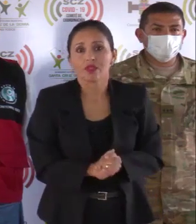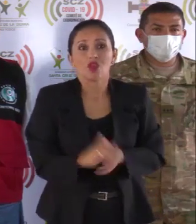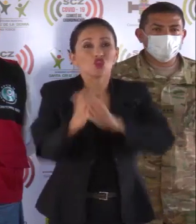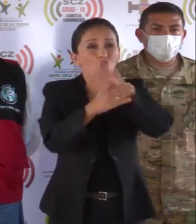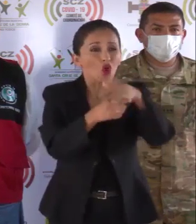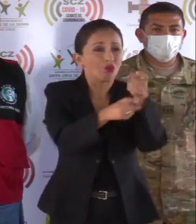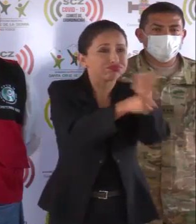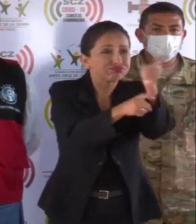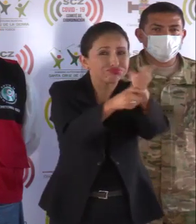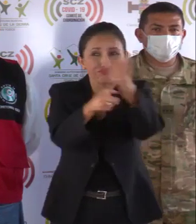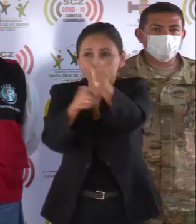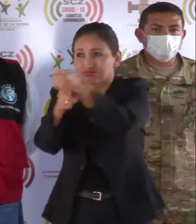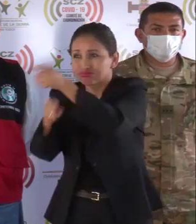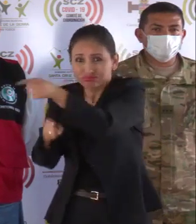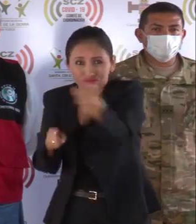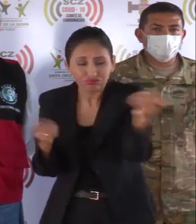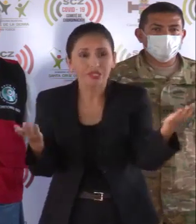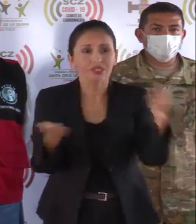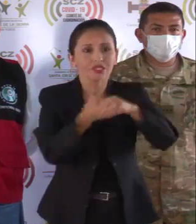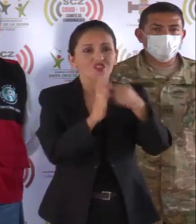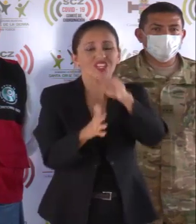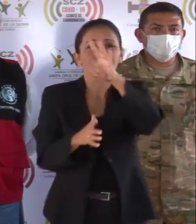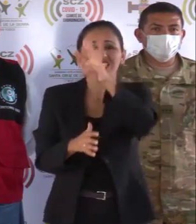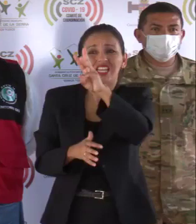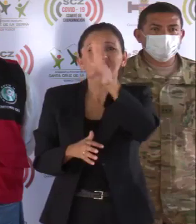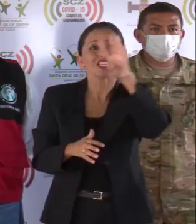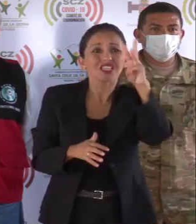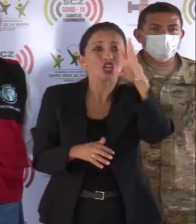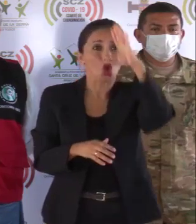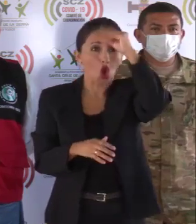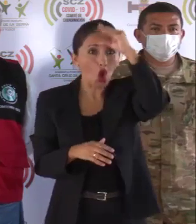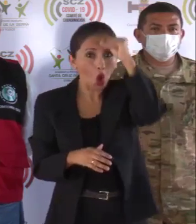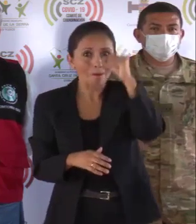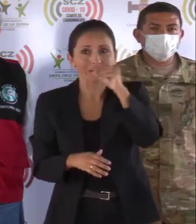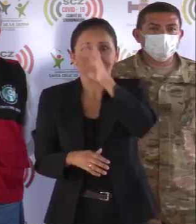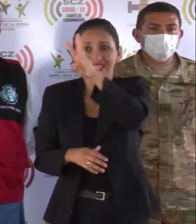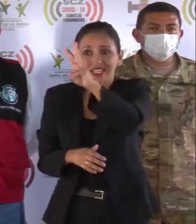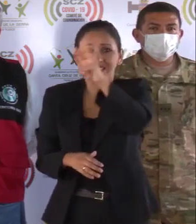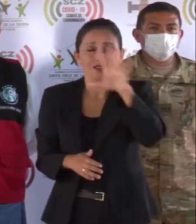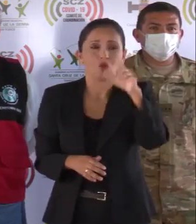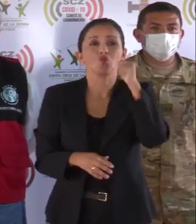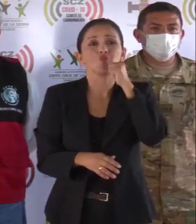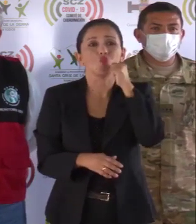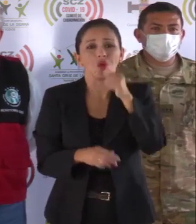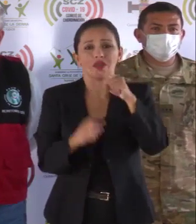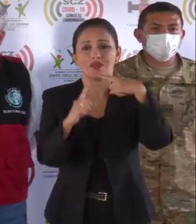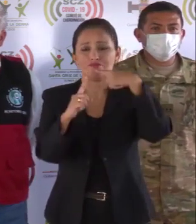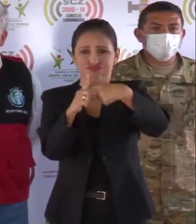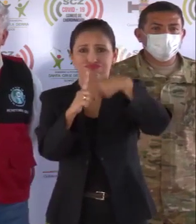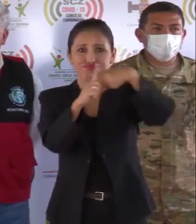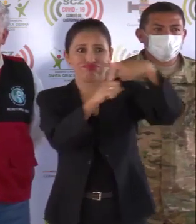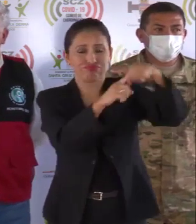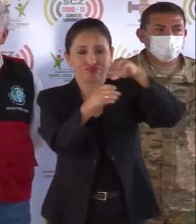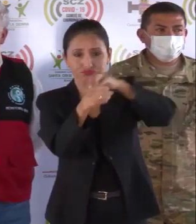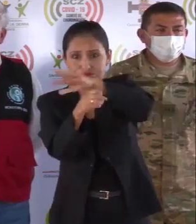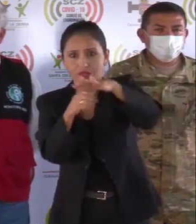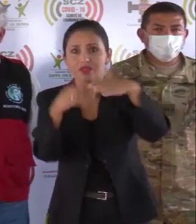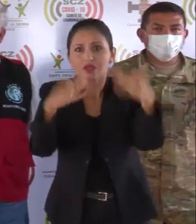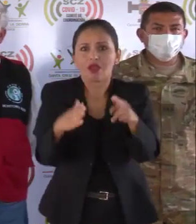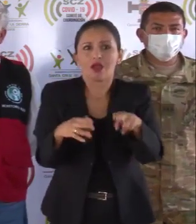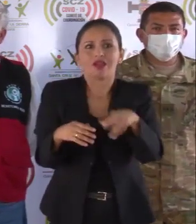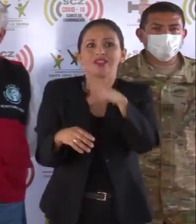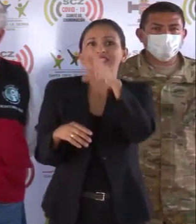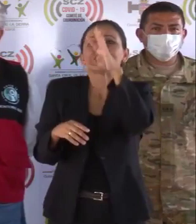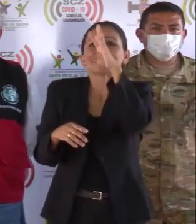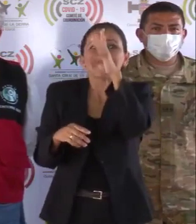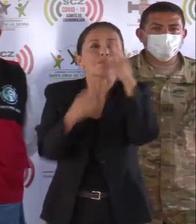Los afectados por el virus han sido 66 hombres y 65 mujeres. Se encuentran en